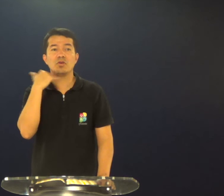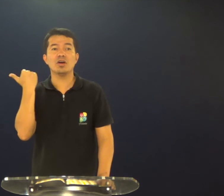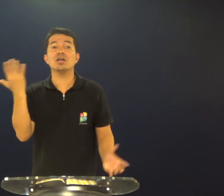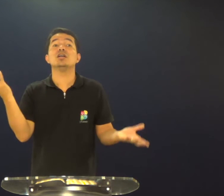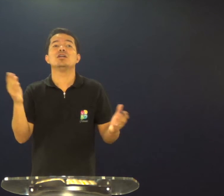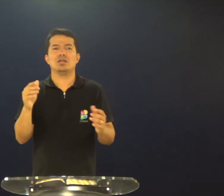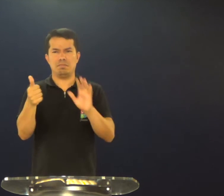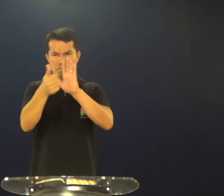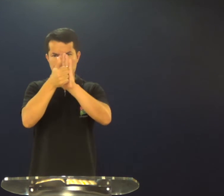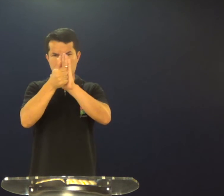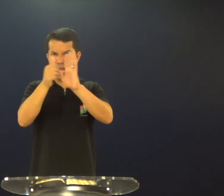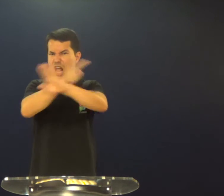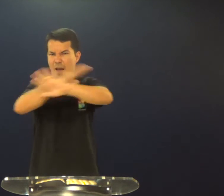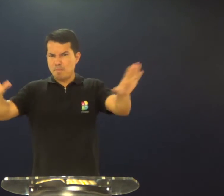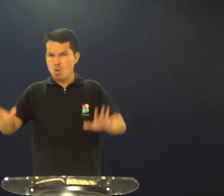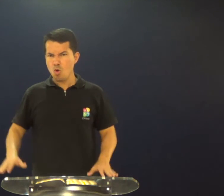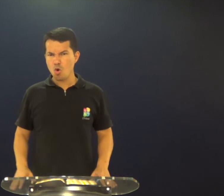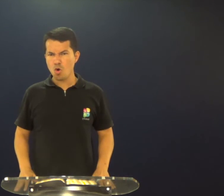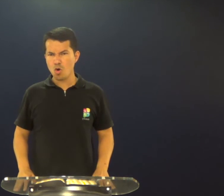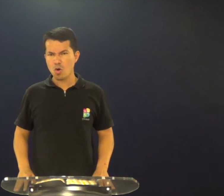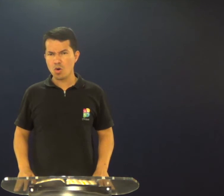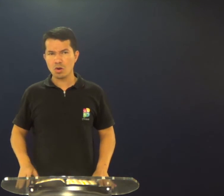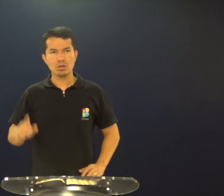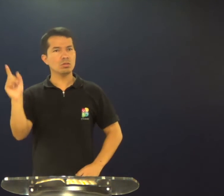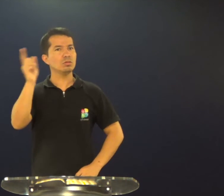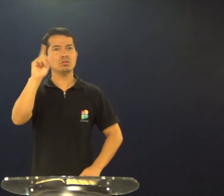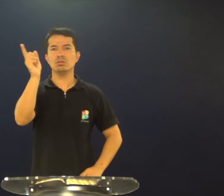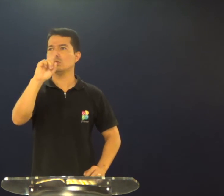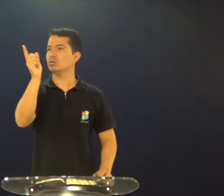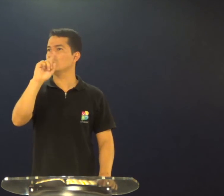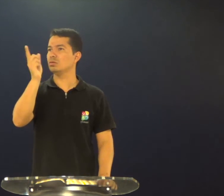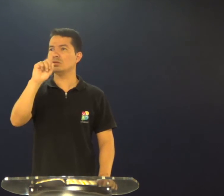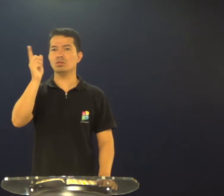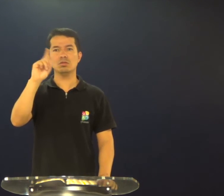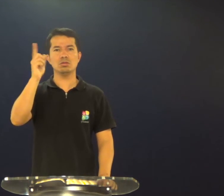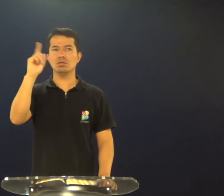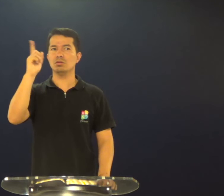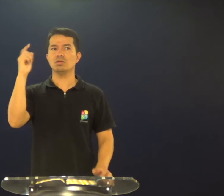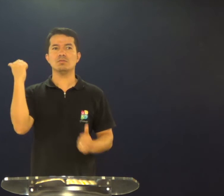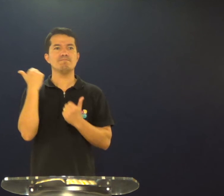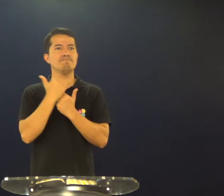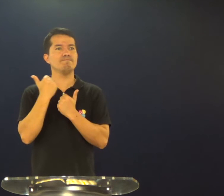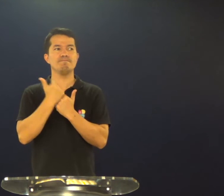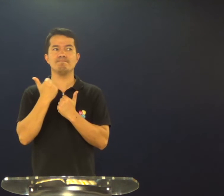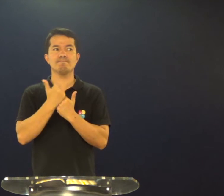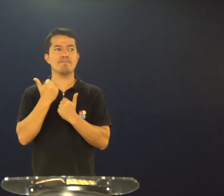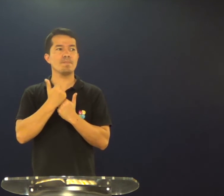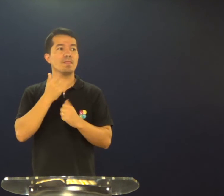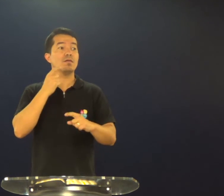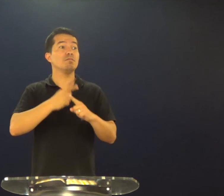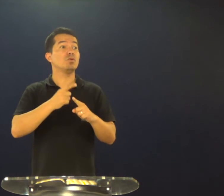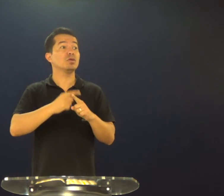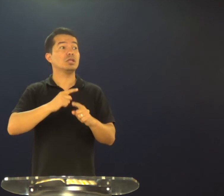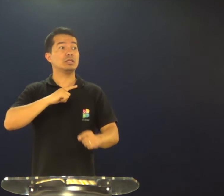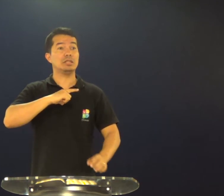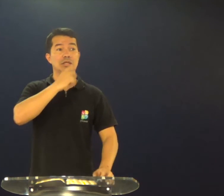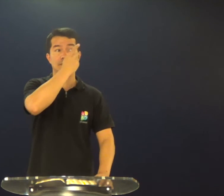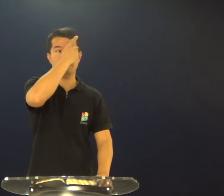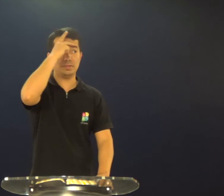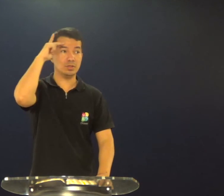a Natália, aí a PIB acaba? Não, não acaba, existirão pessoas que